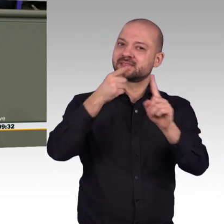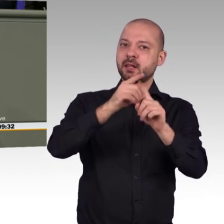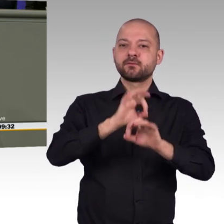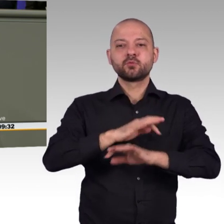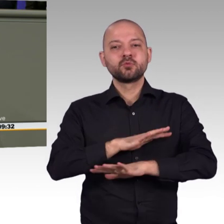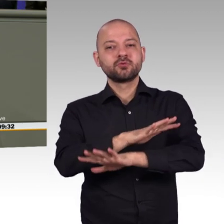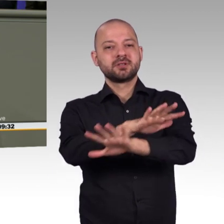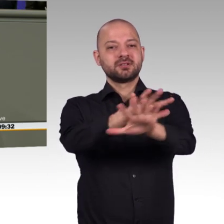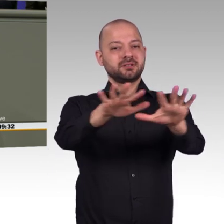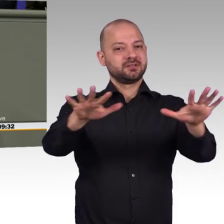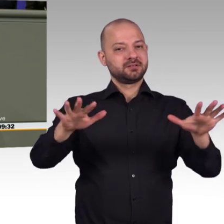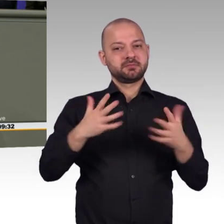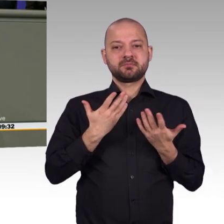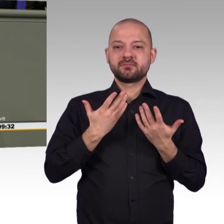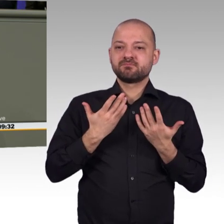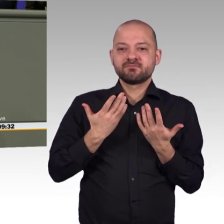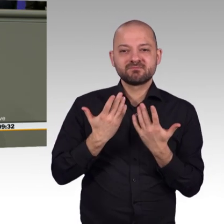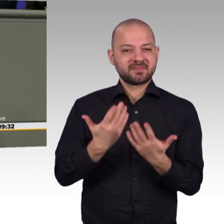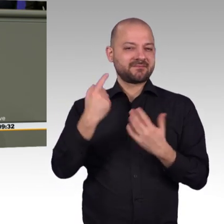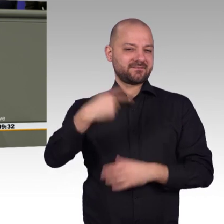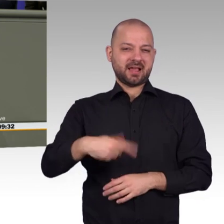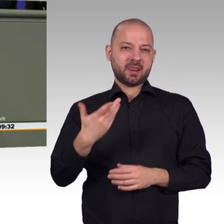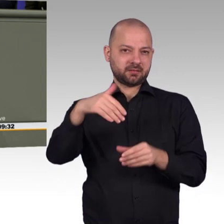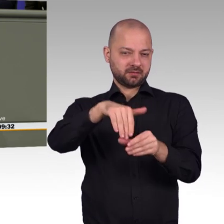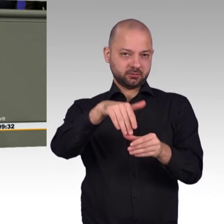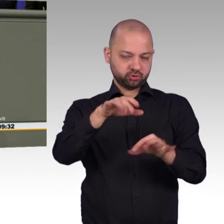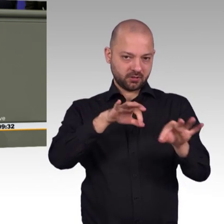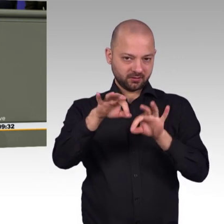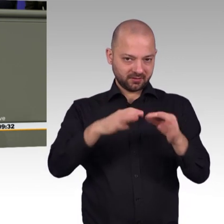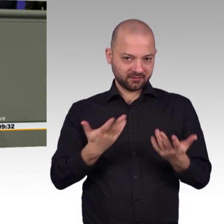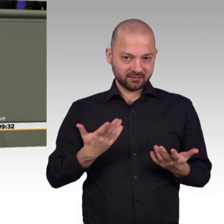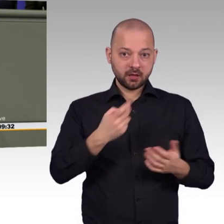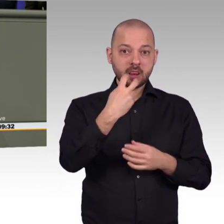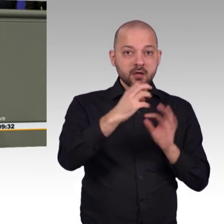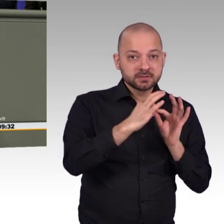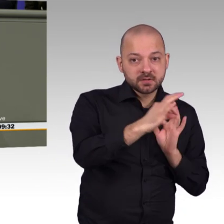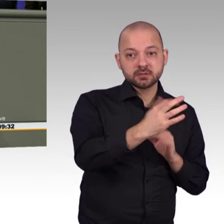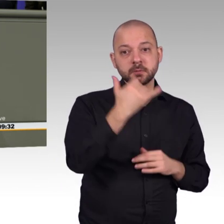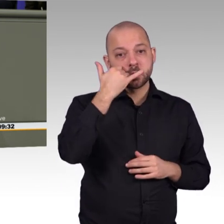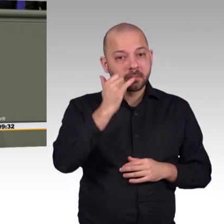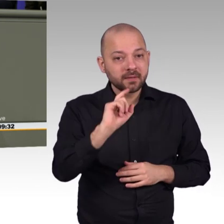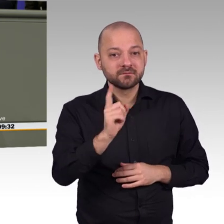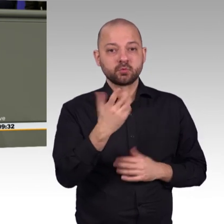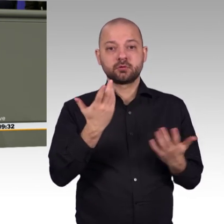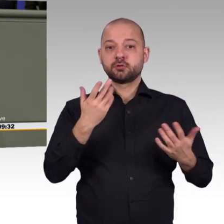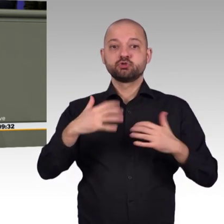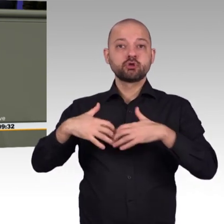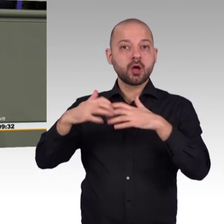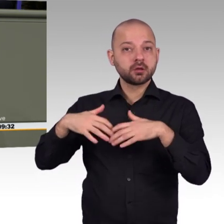überhaupt keine eigenen Einnahmen hat. Wenn die Digitalisierung aber, wie das behauptet wird, für alle Menschen dienen soll, müssen